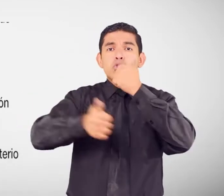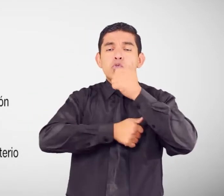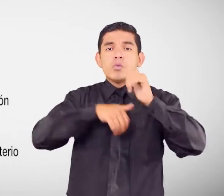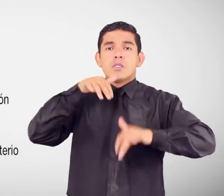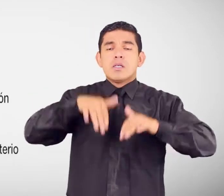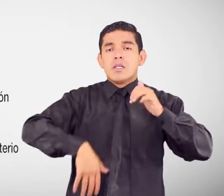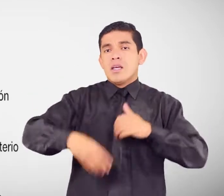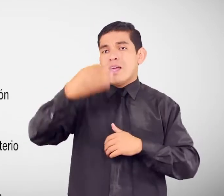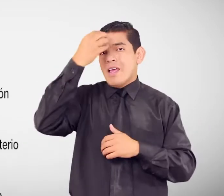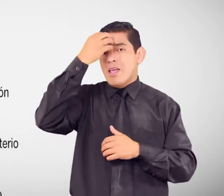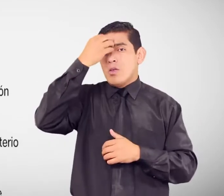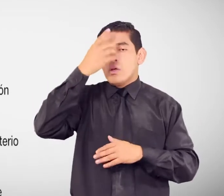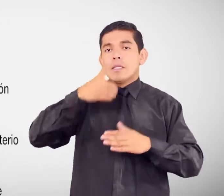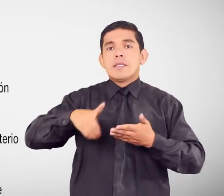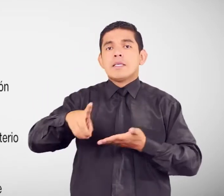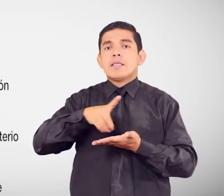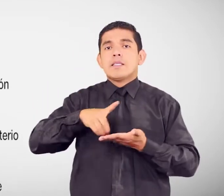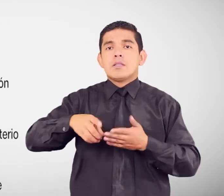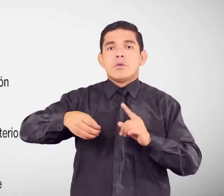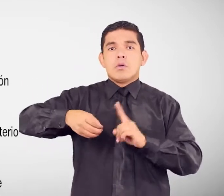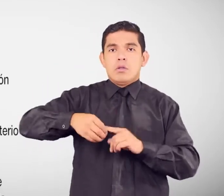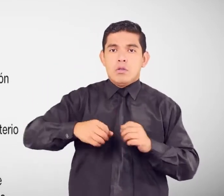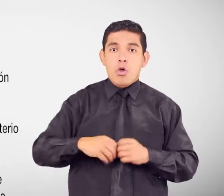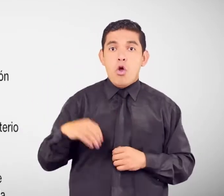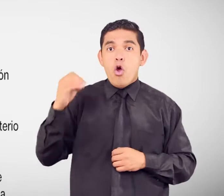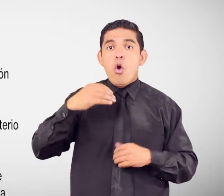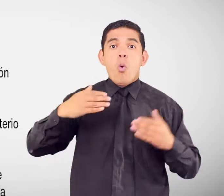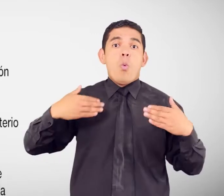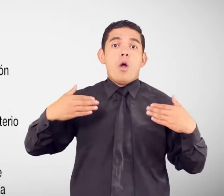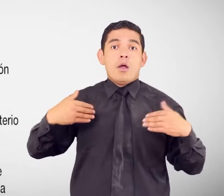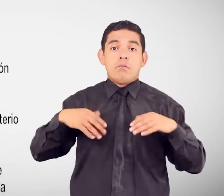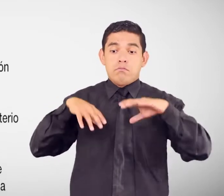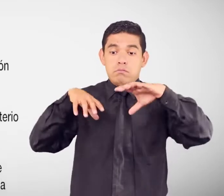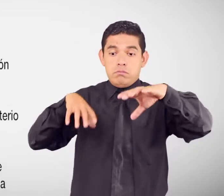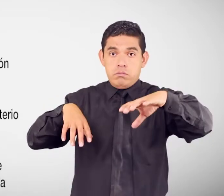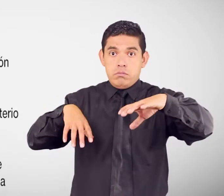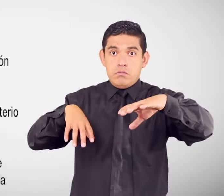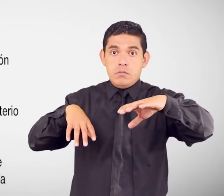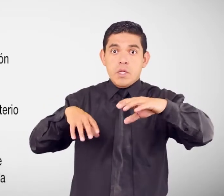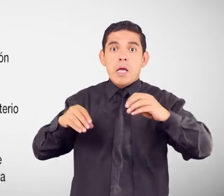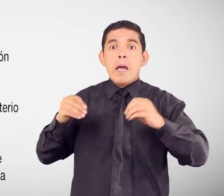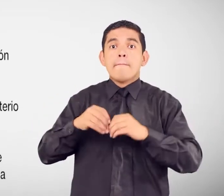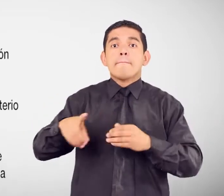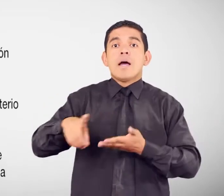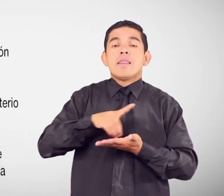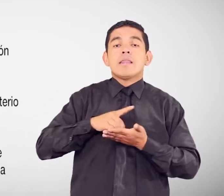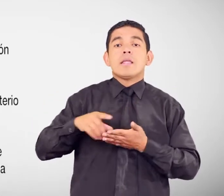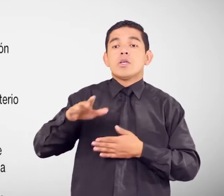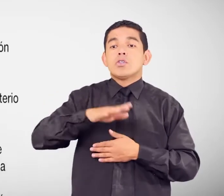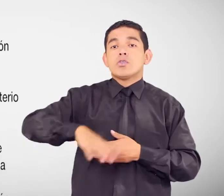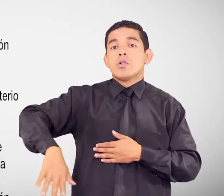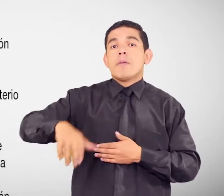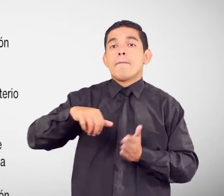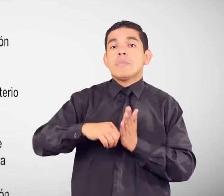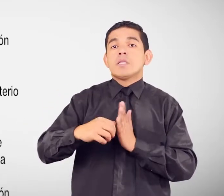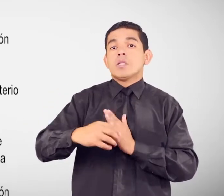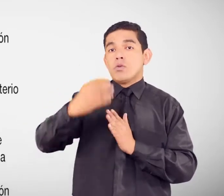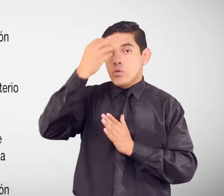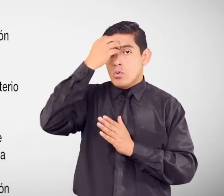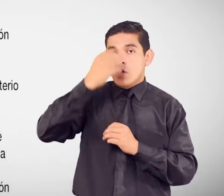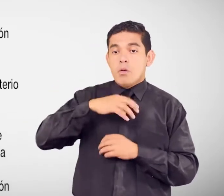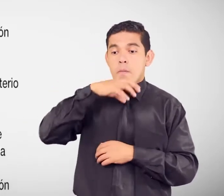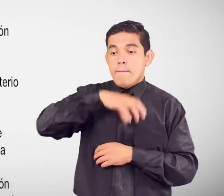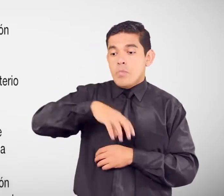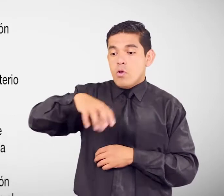Metropolitano de Quito O Guayaquil Acude a la Dirección Zonal Del Ministerio de Educación En provincias debes dirigirte